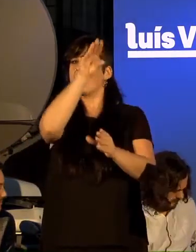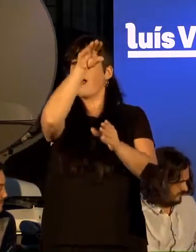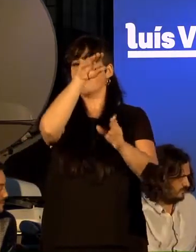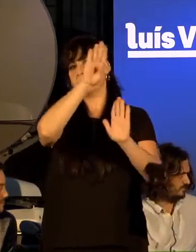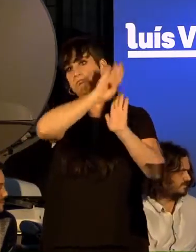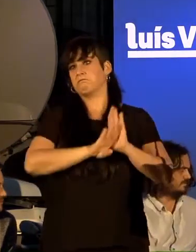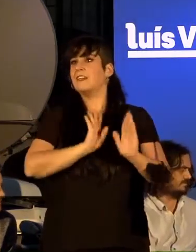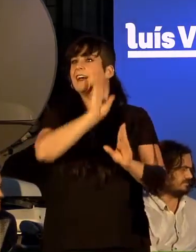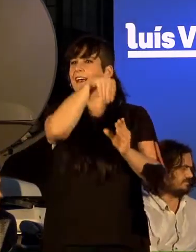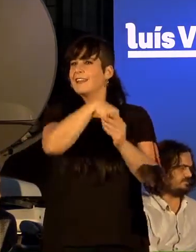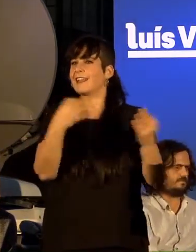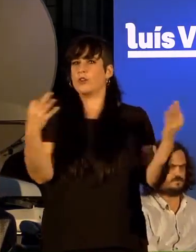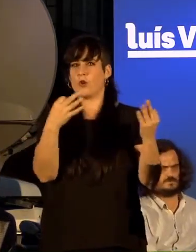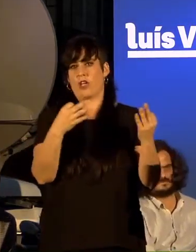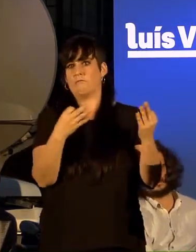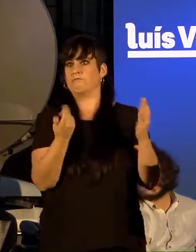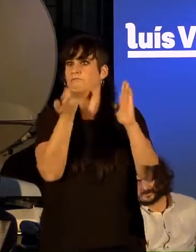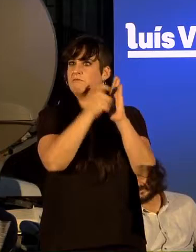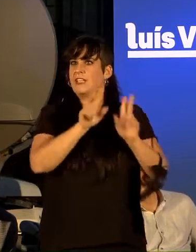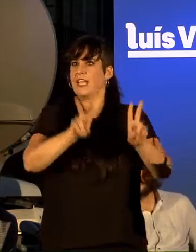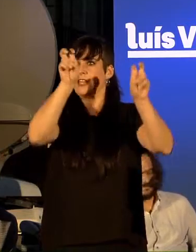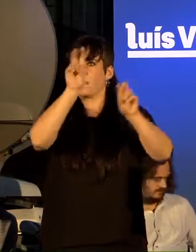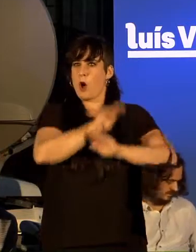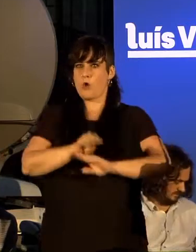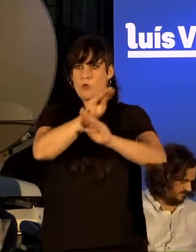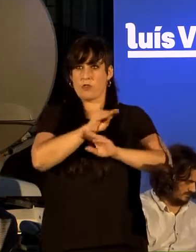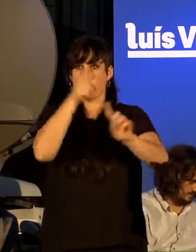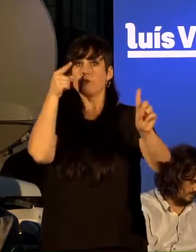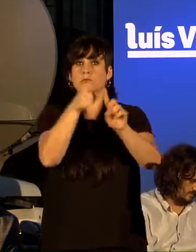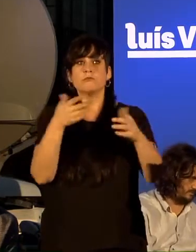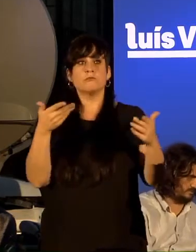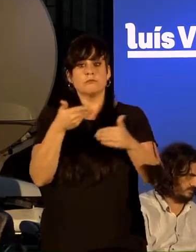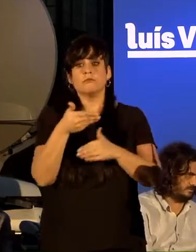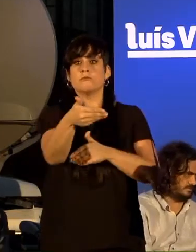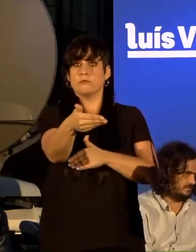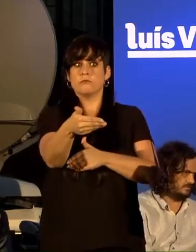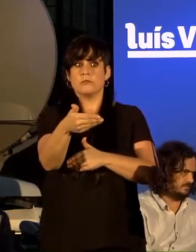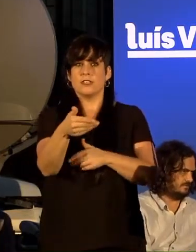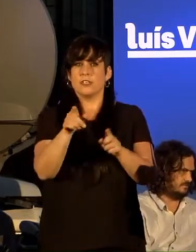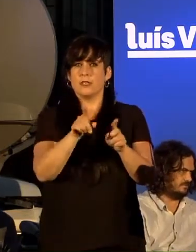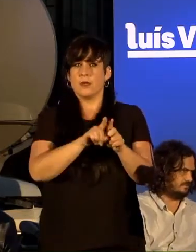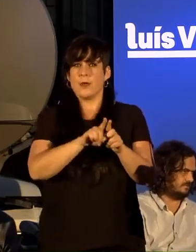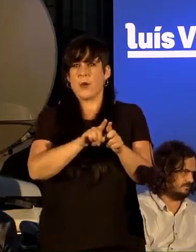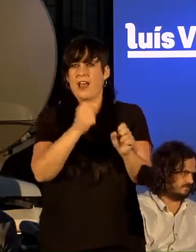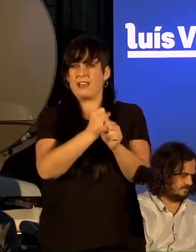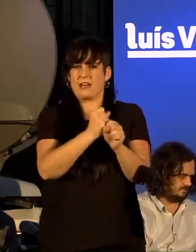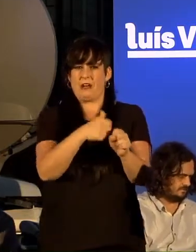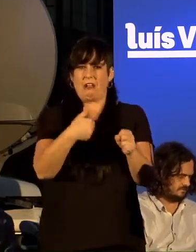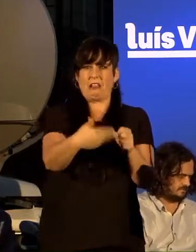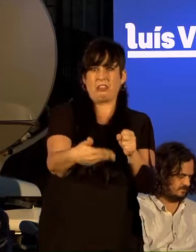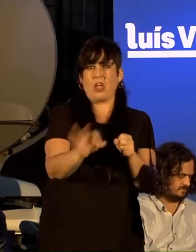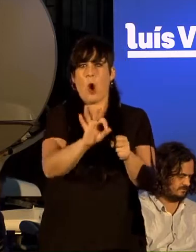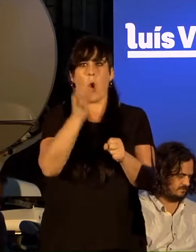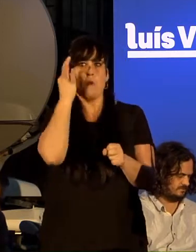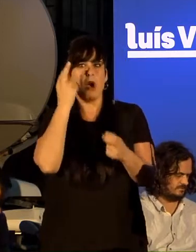socialización de cuidados, para que nunca máis, nunca máis, sexe a ese un nicho de traballo ultraprecario, sexe a un nicho de sumisión das